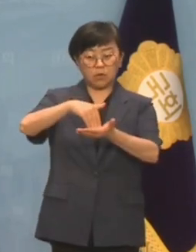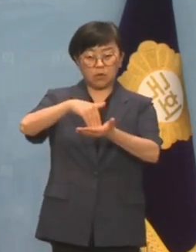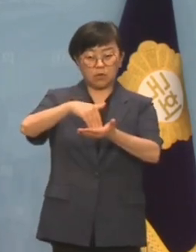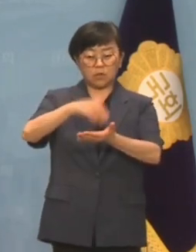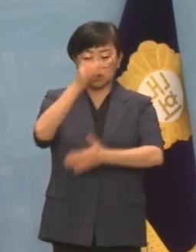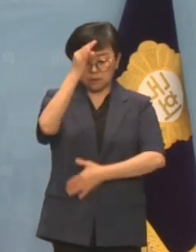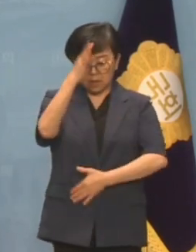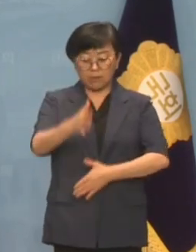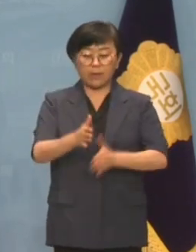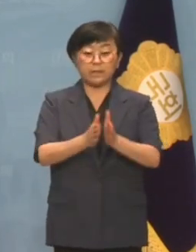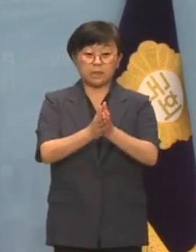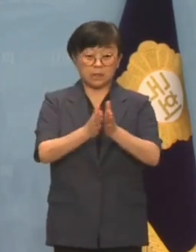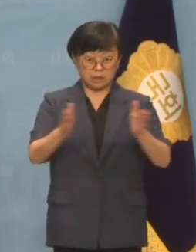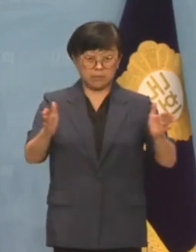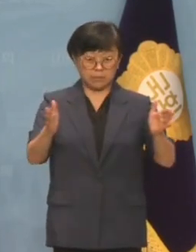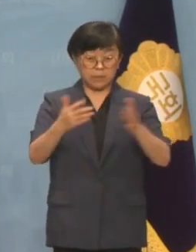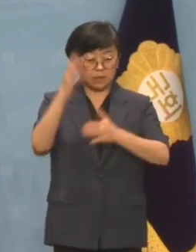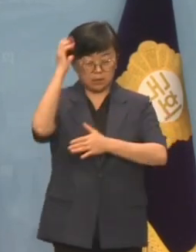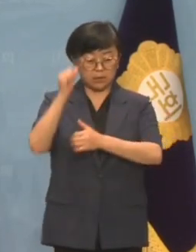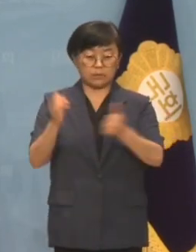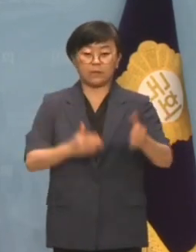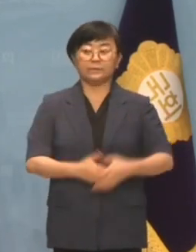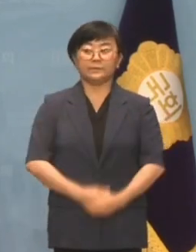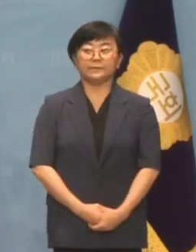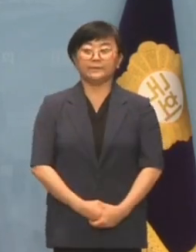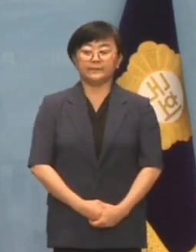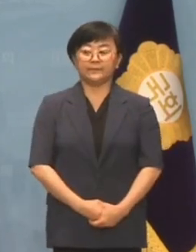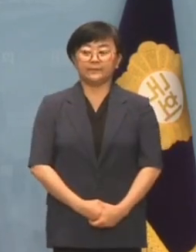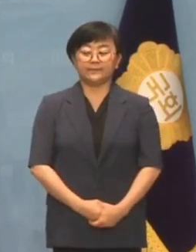사과의 시작임을 명심하기 바랍니다.